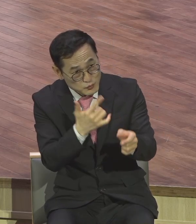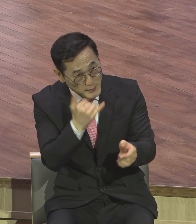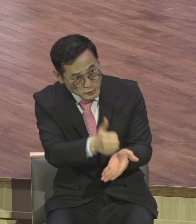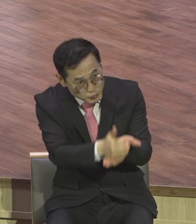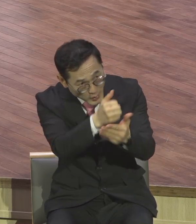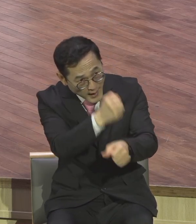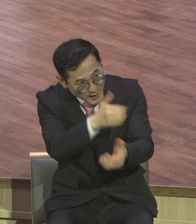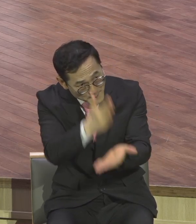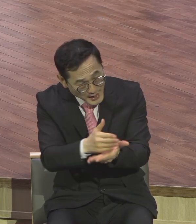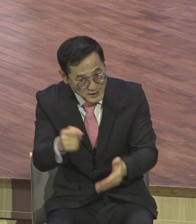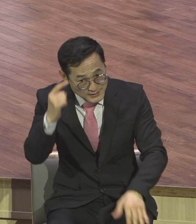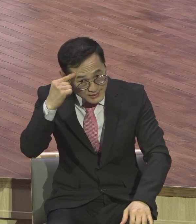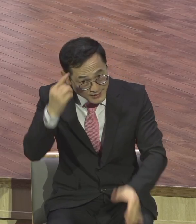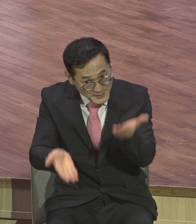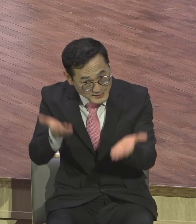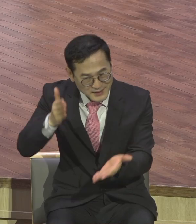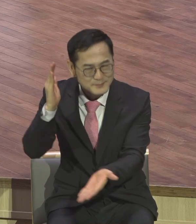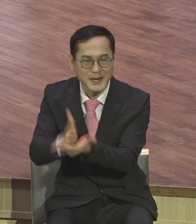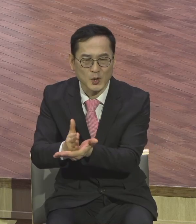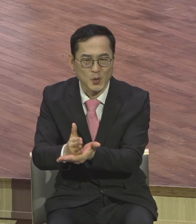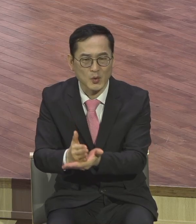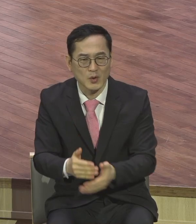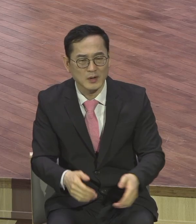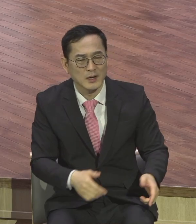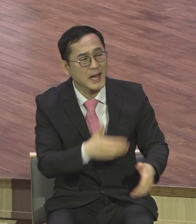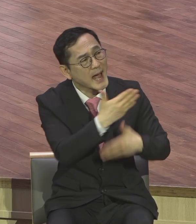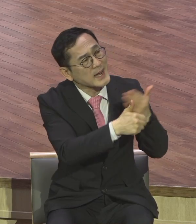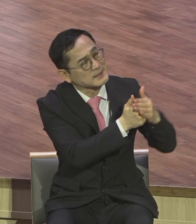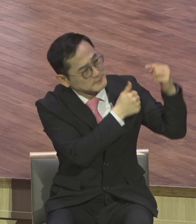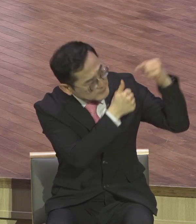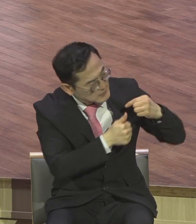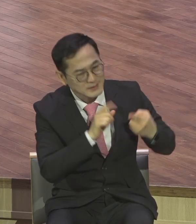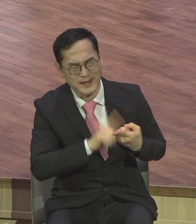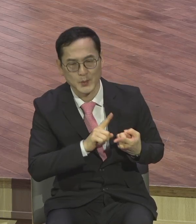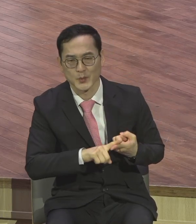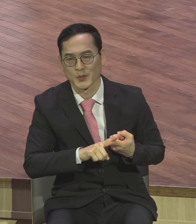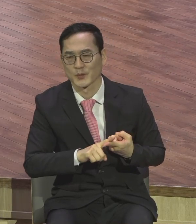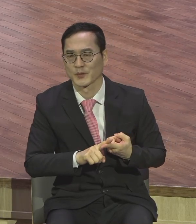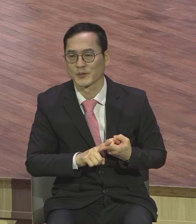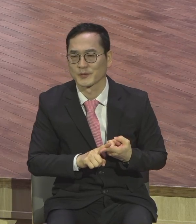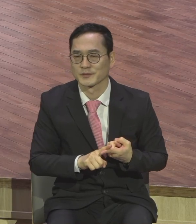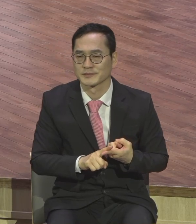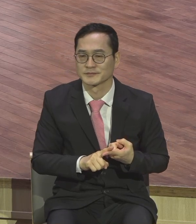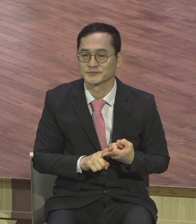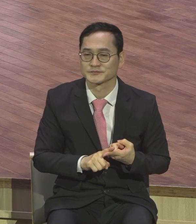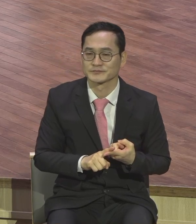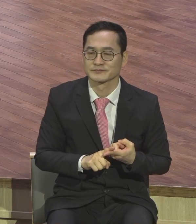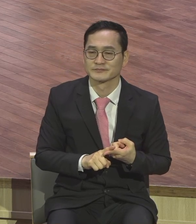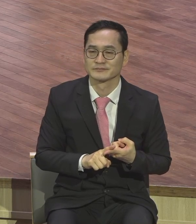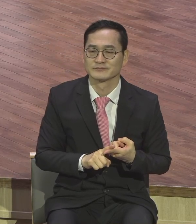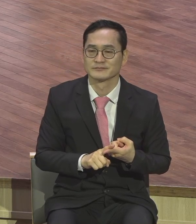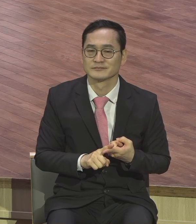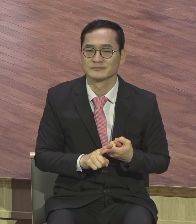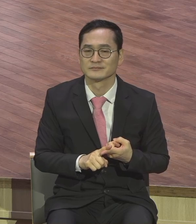말라는 얘기예요. 내게 잘해주고 말해주고 그러니까 은혜 못 받은 사람들은 교회를 수심히